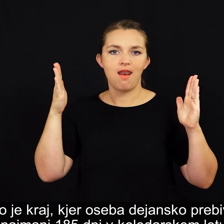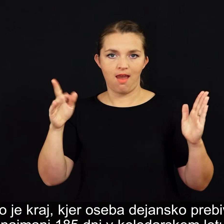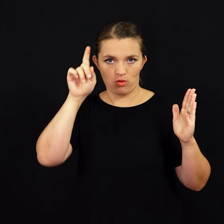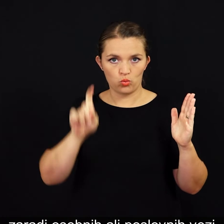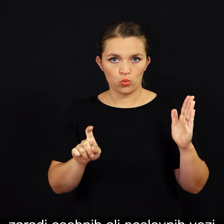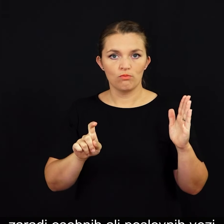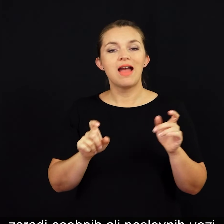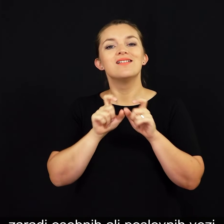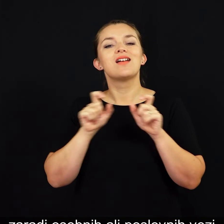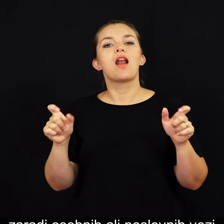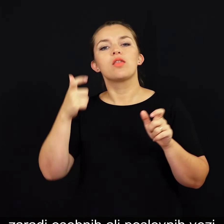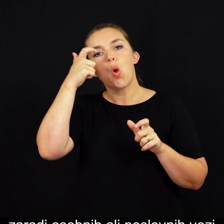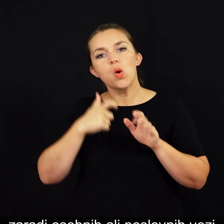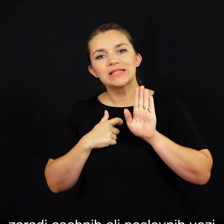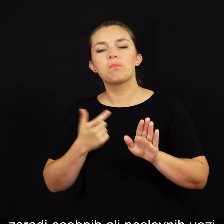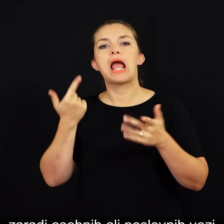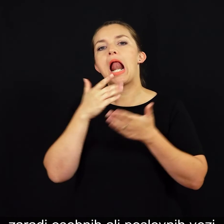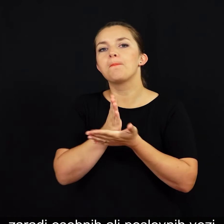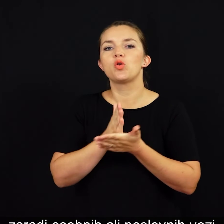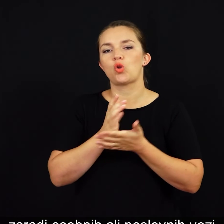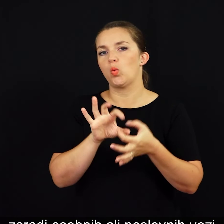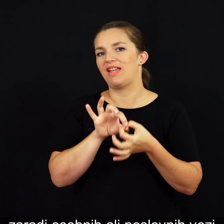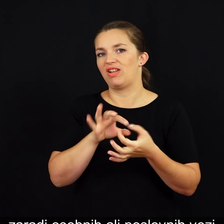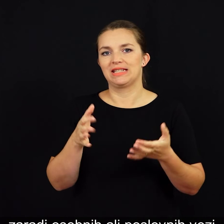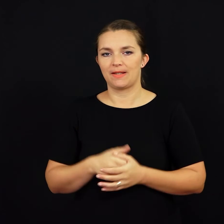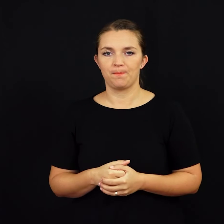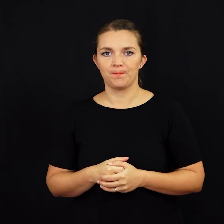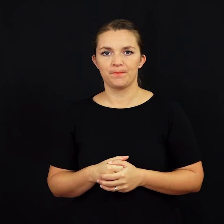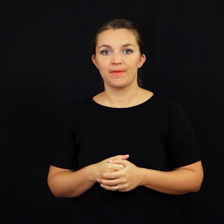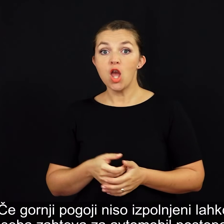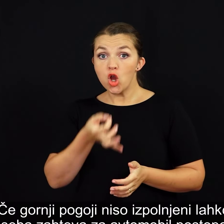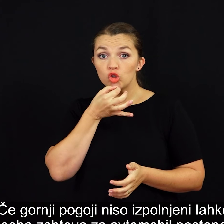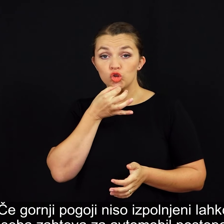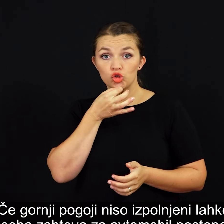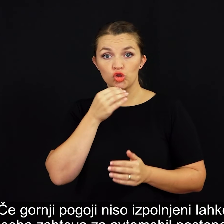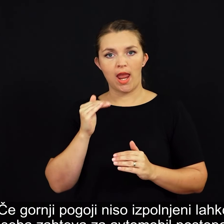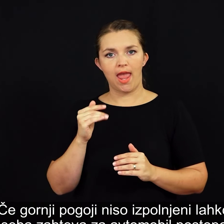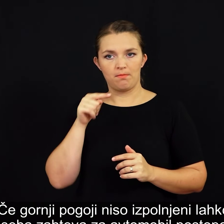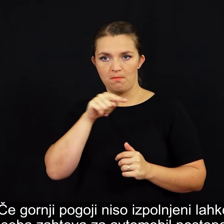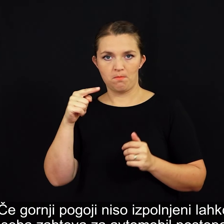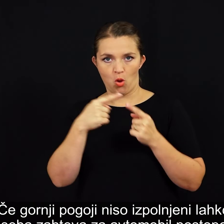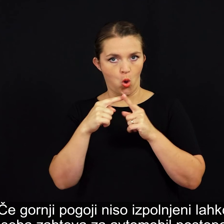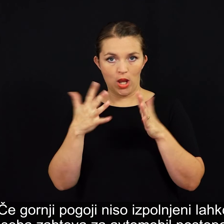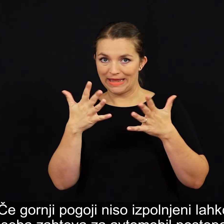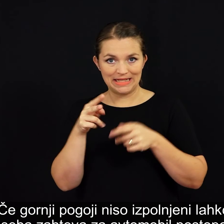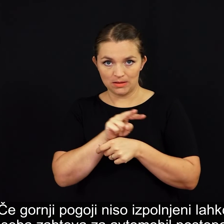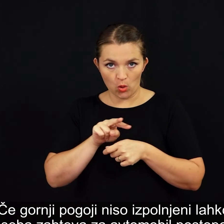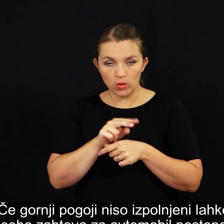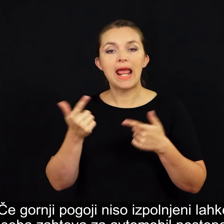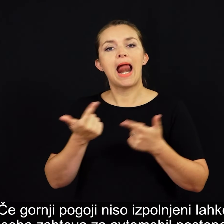zaradi osebnih ali poslovnih vezi. Če gornji pogoji niso izpolnjeni, lahko oseba